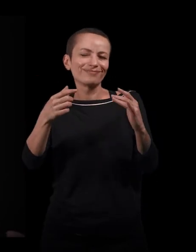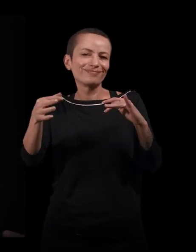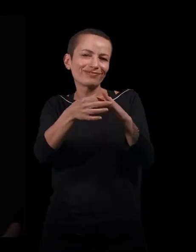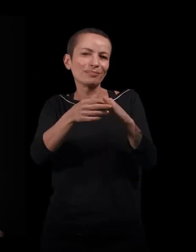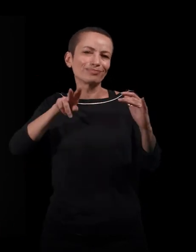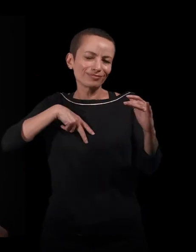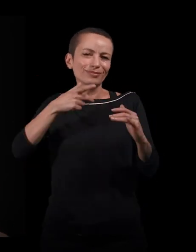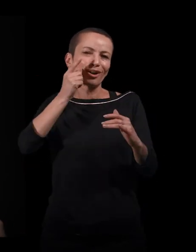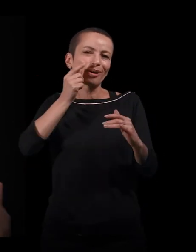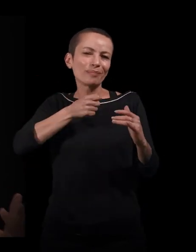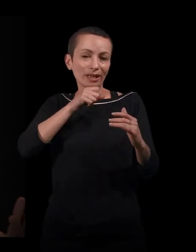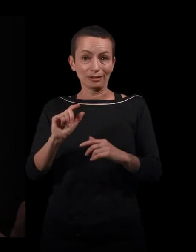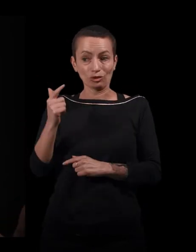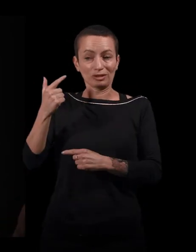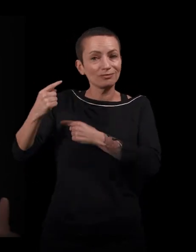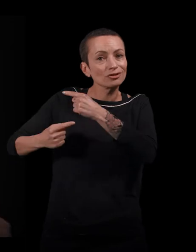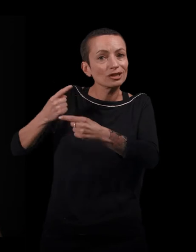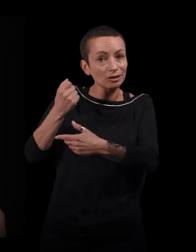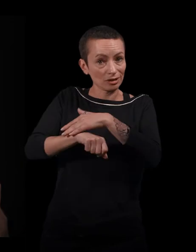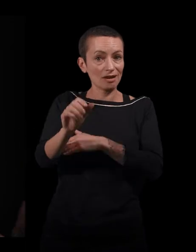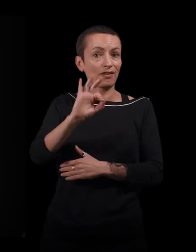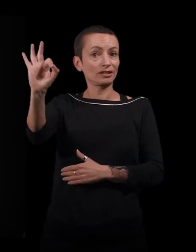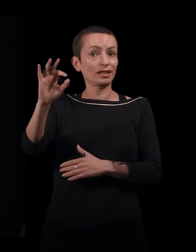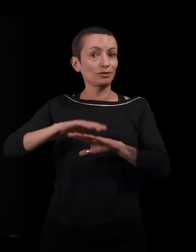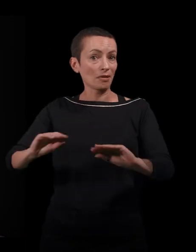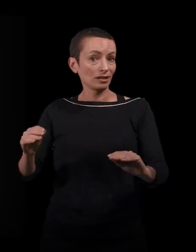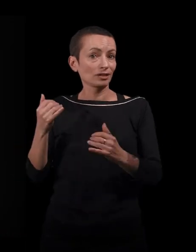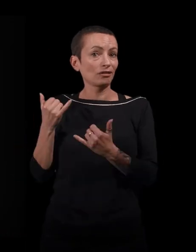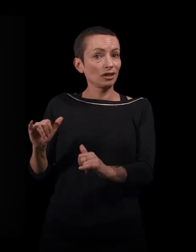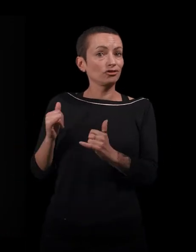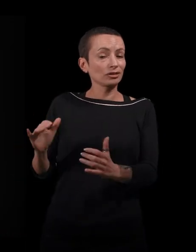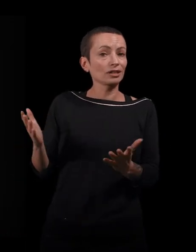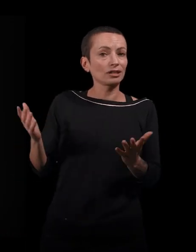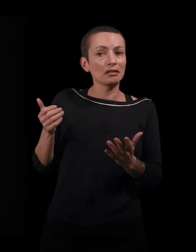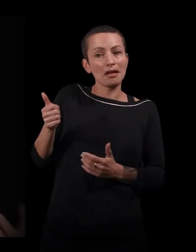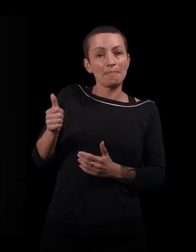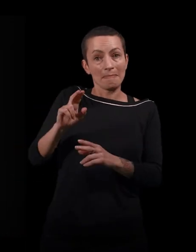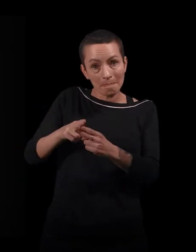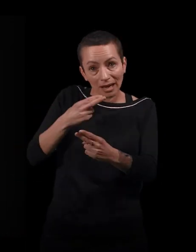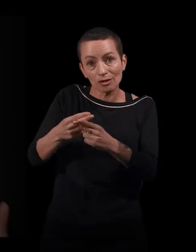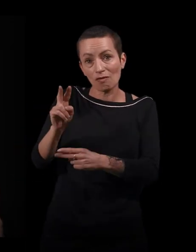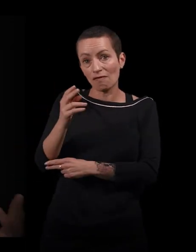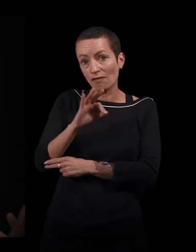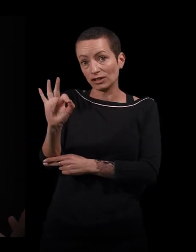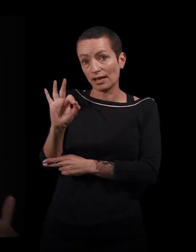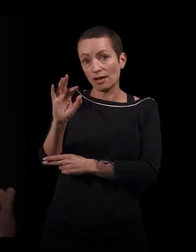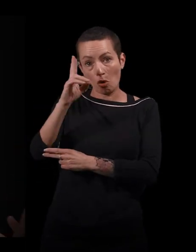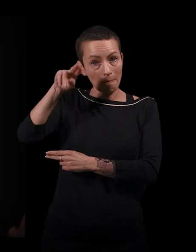Et donc, c'est la deuxième génération à être née française, à avoir ce prénom français, européen,